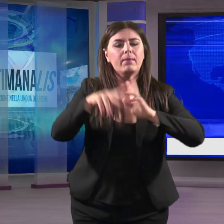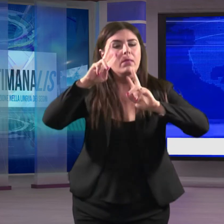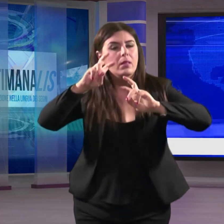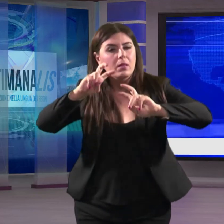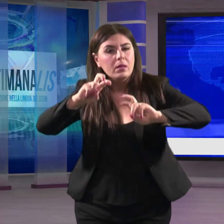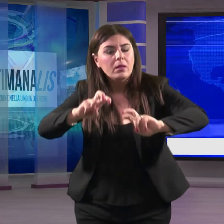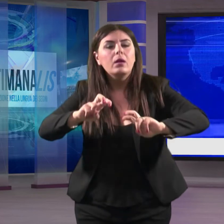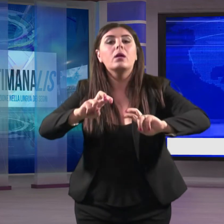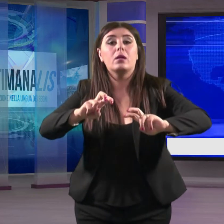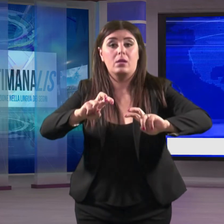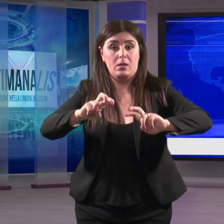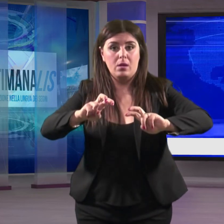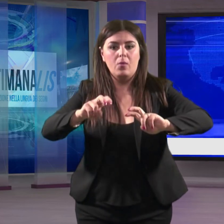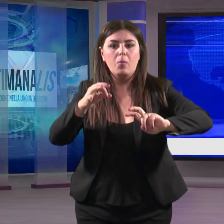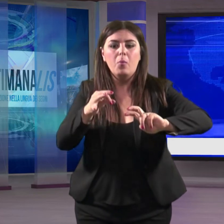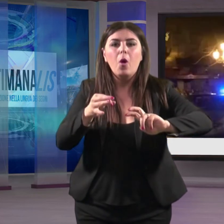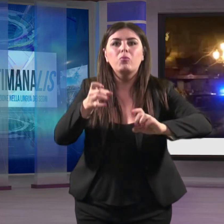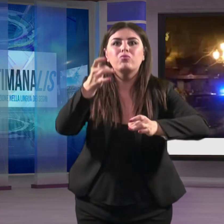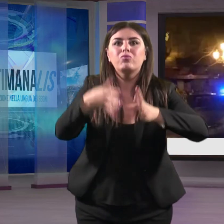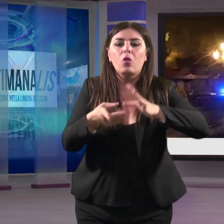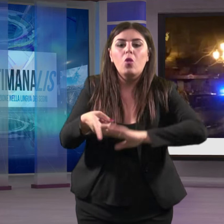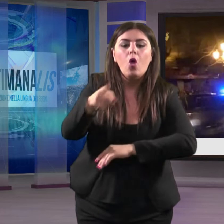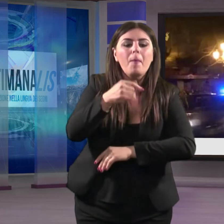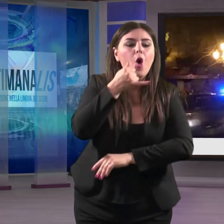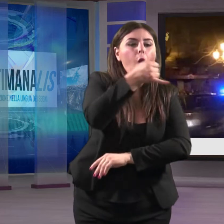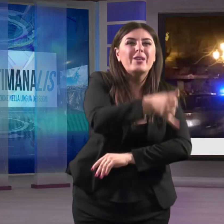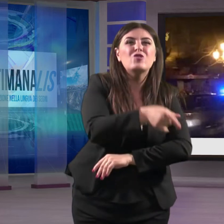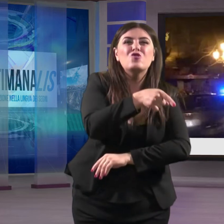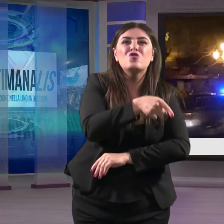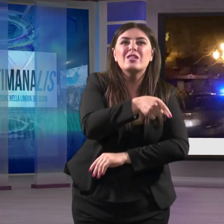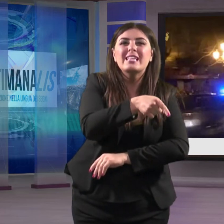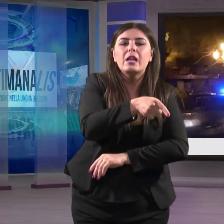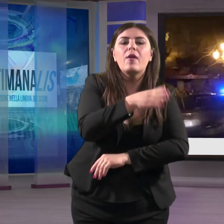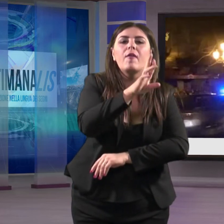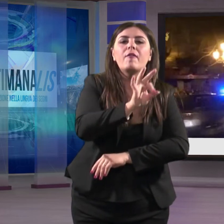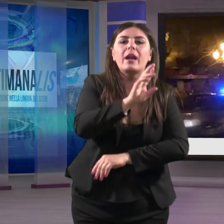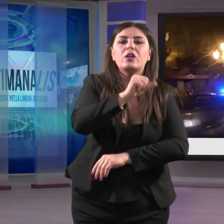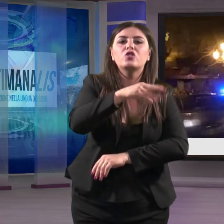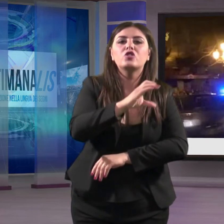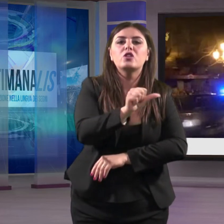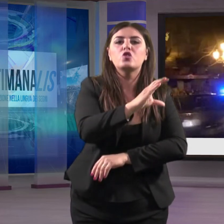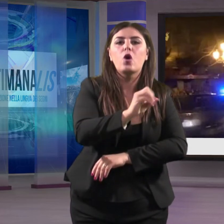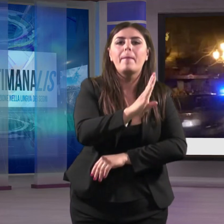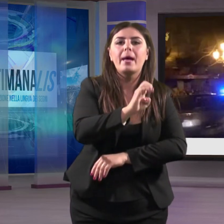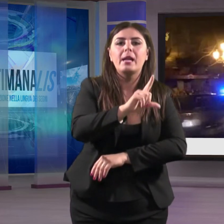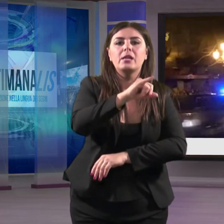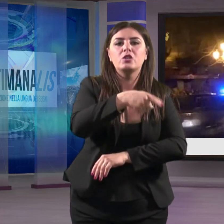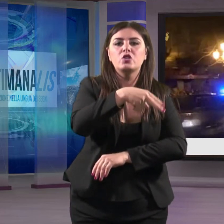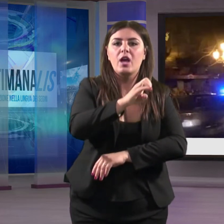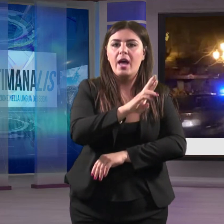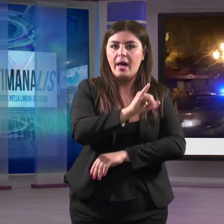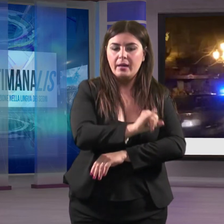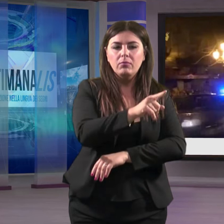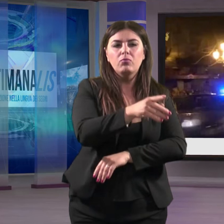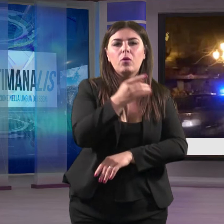hanno preso le mosse all'indomani dell'omicidio nei confronti di Francesco Berlingeri, avvenuto alla Mezzia Terme